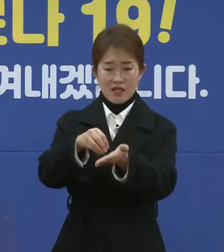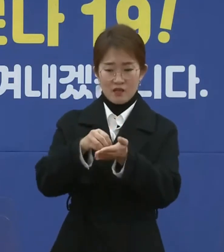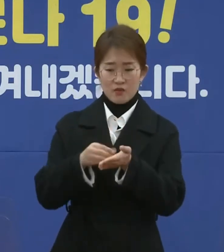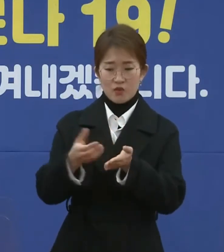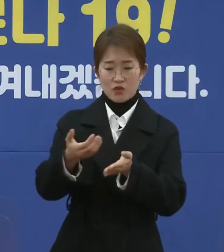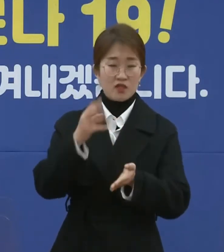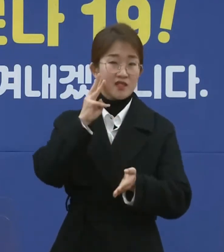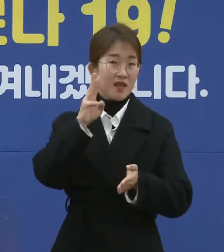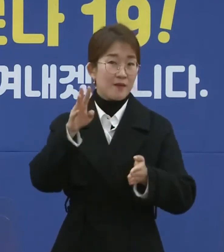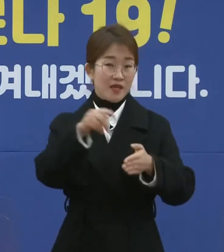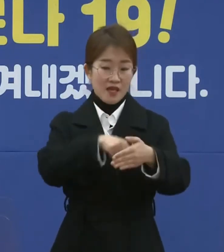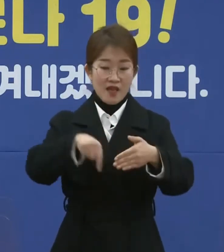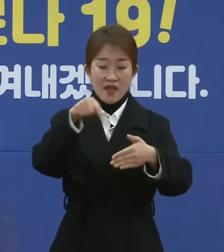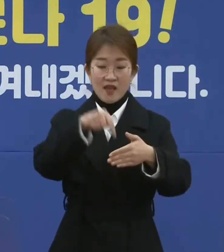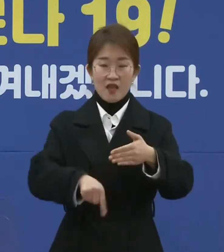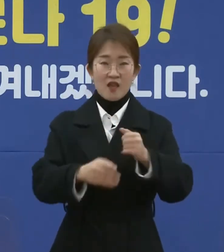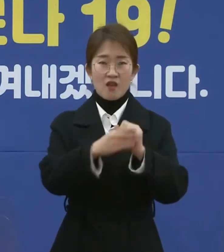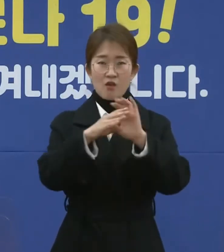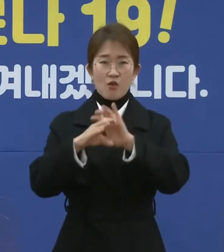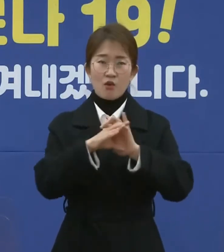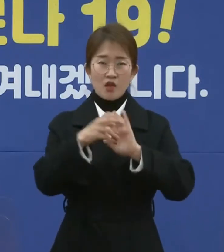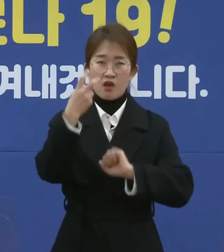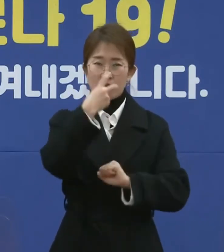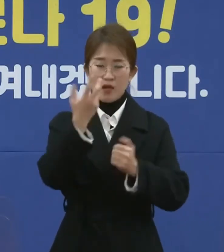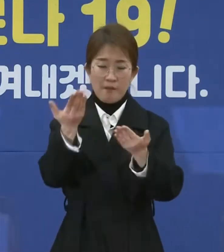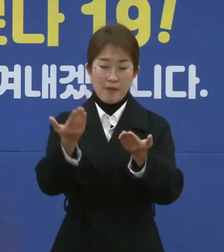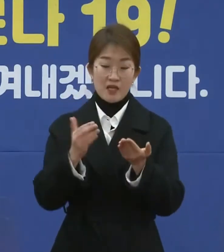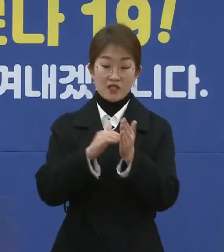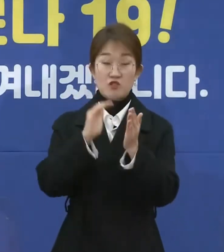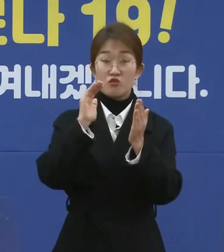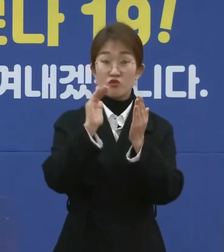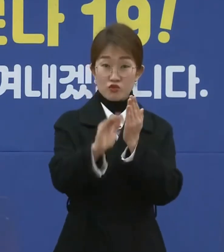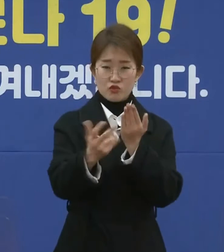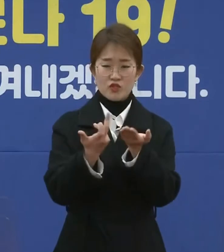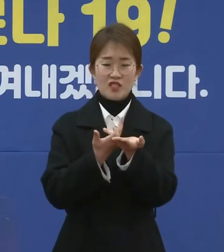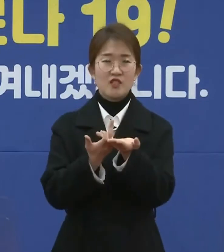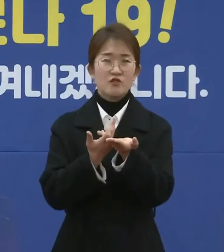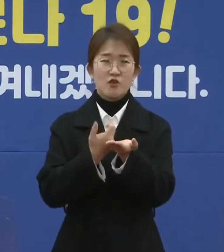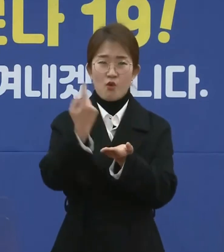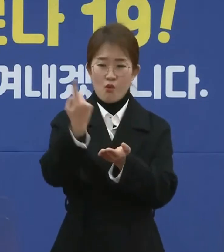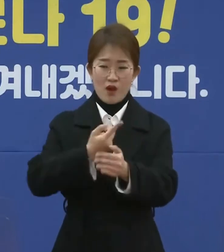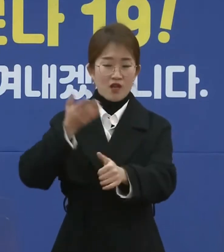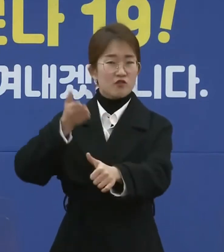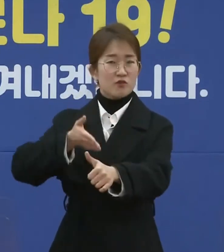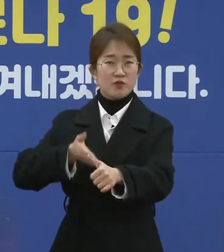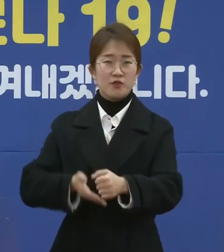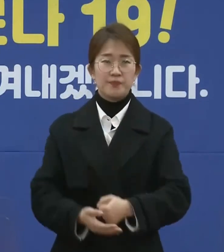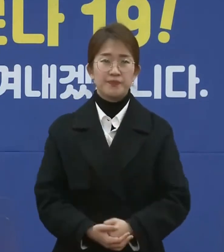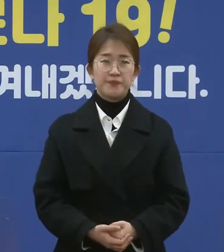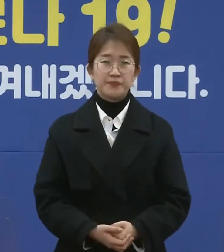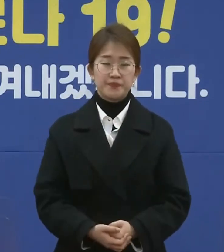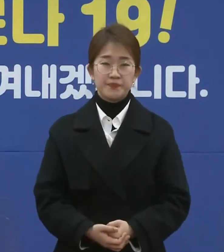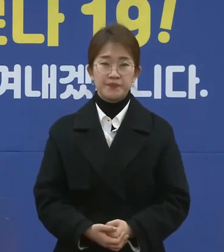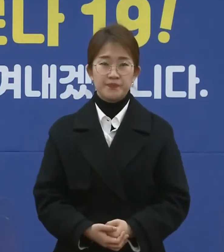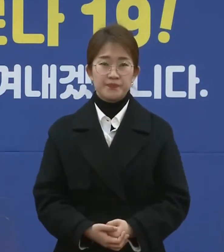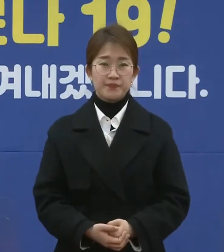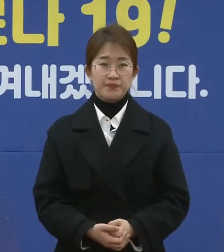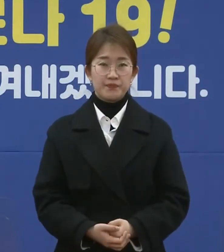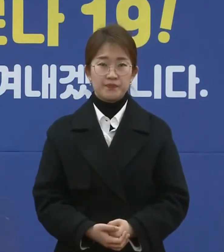3일 이내에 코로나 진단검사를 받으신 후 제주에 오실 것을 강력하게 권고합니다.